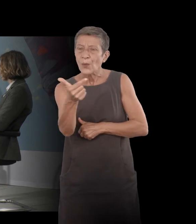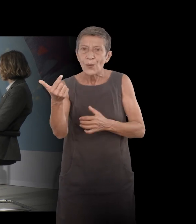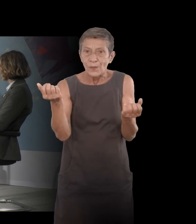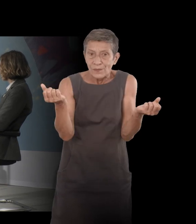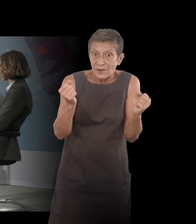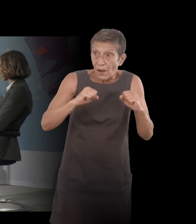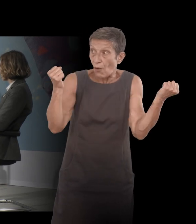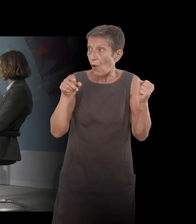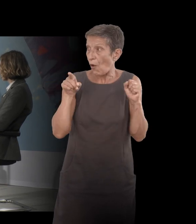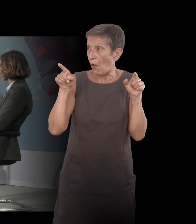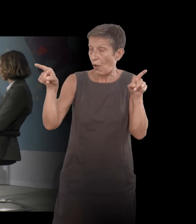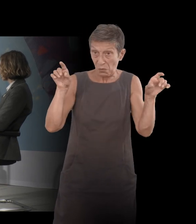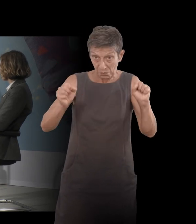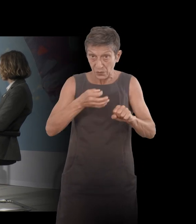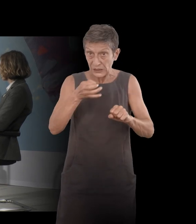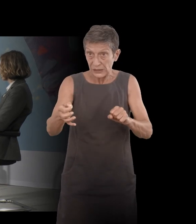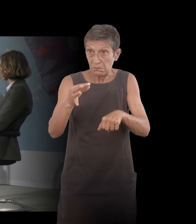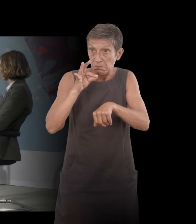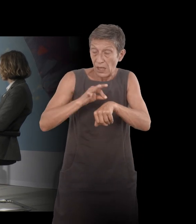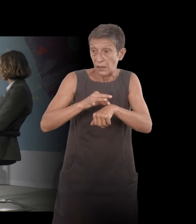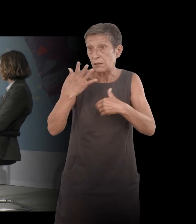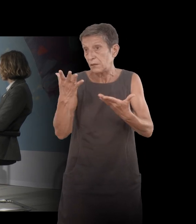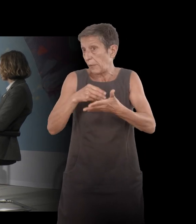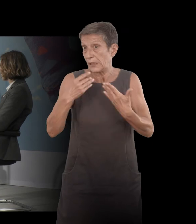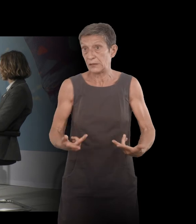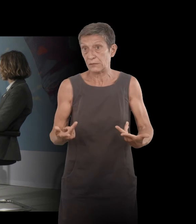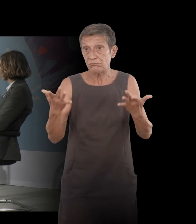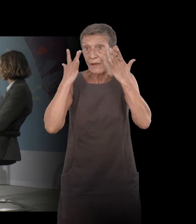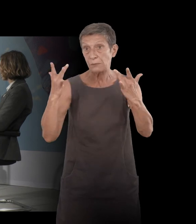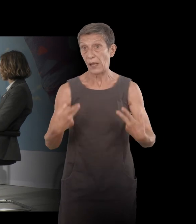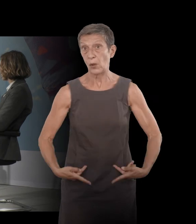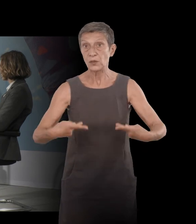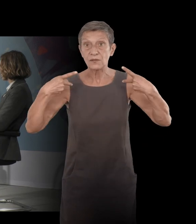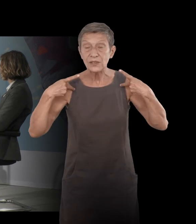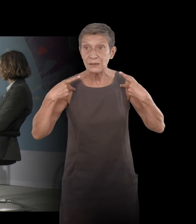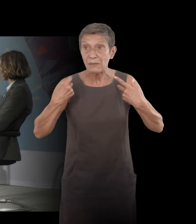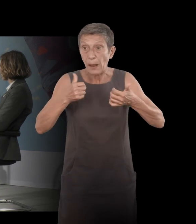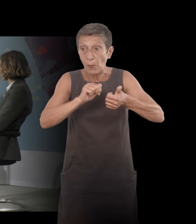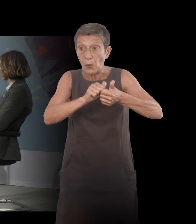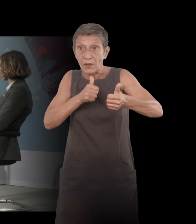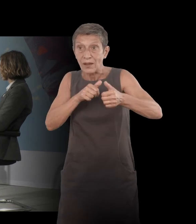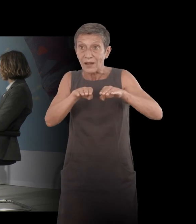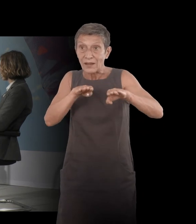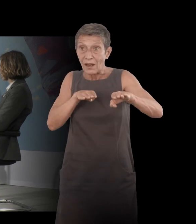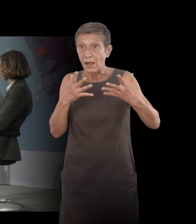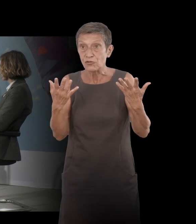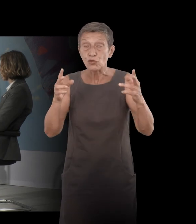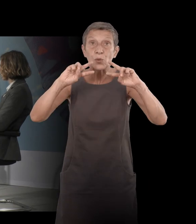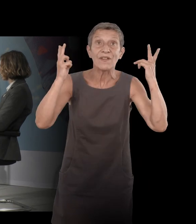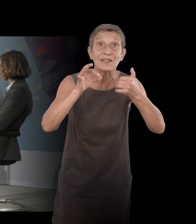expérience de la vie un tout petit peu en décalé malgré son universalité ? ça crée ça effectivement